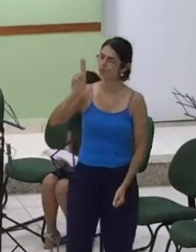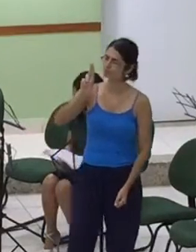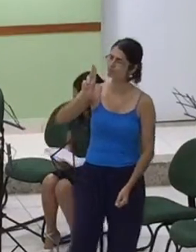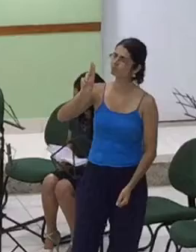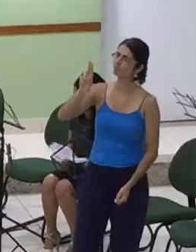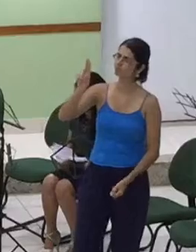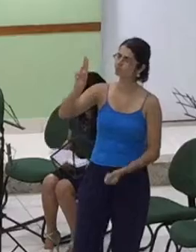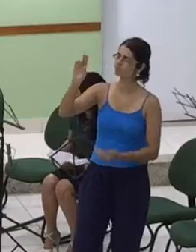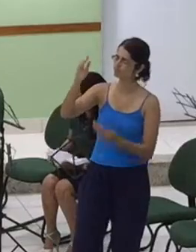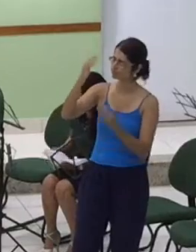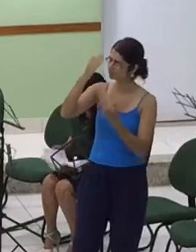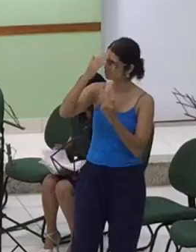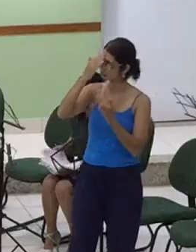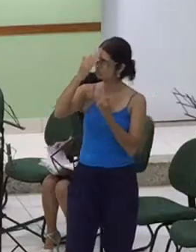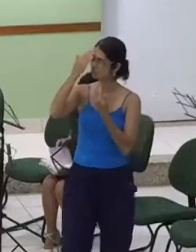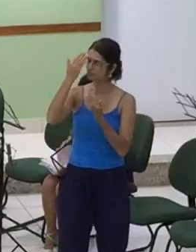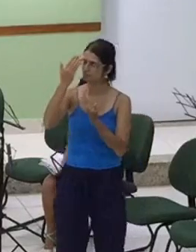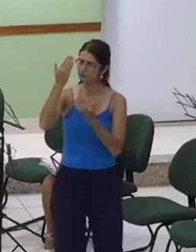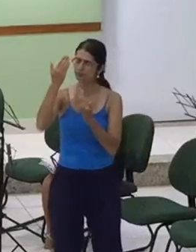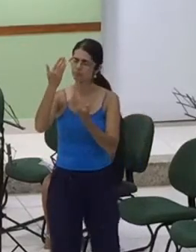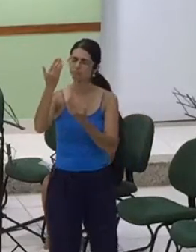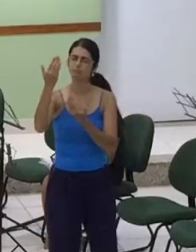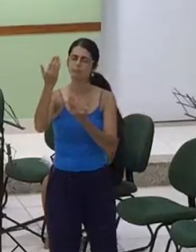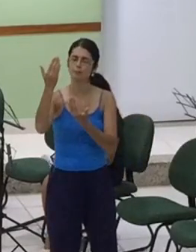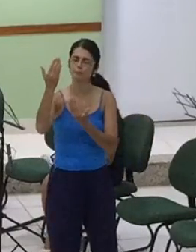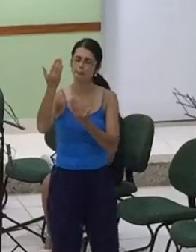Vou lembrar pelo amor Prende-me,